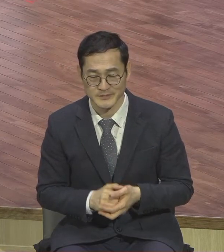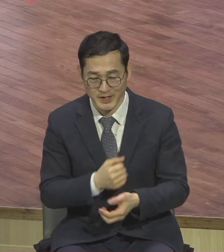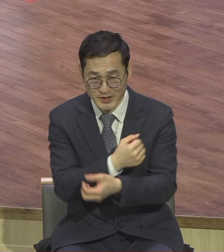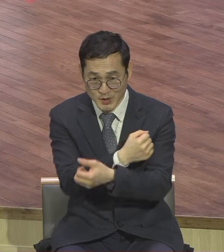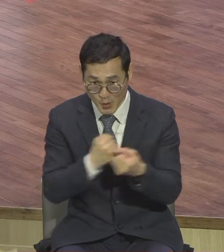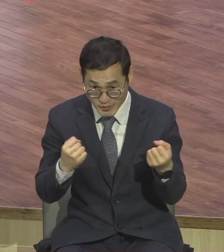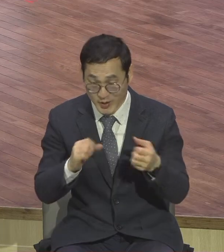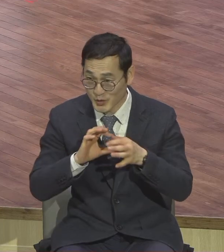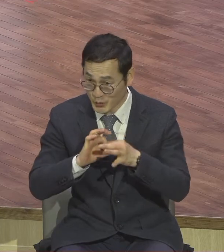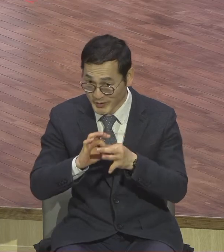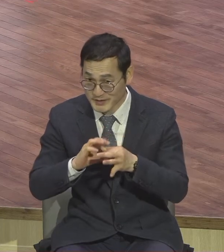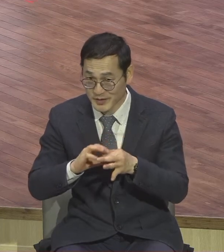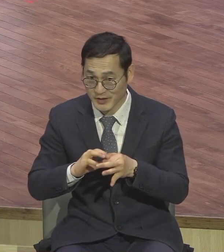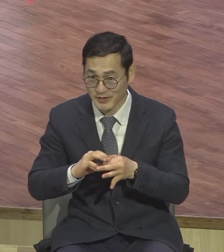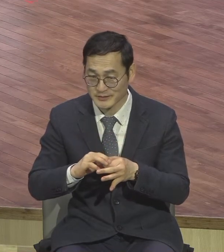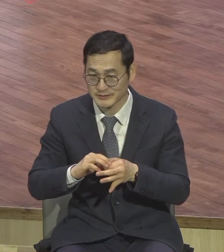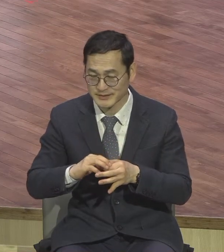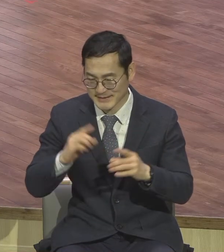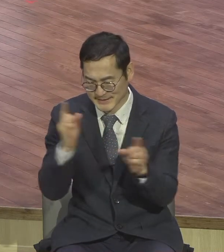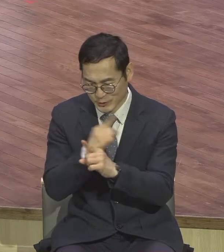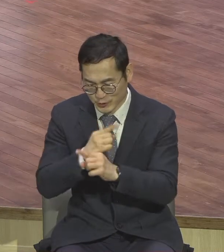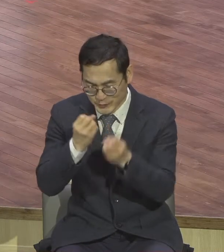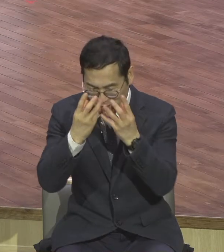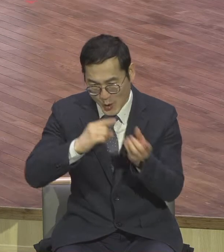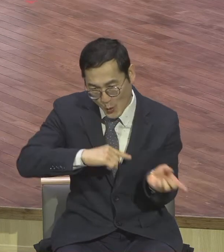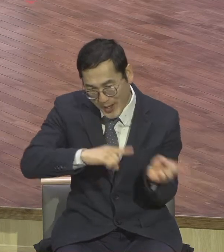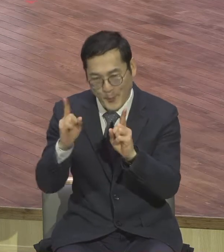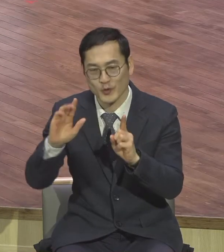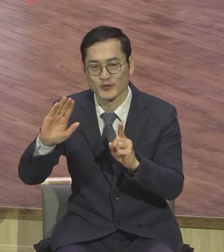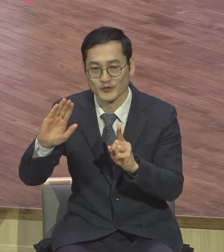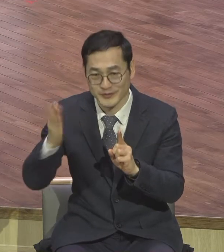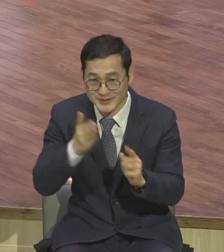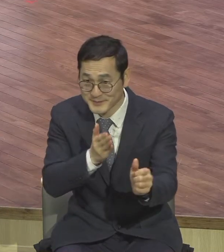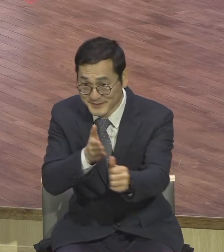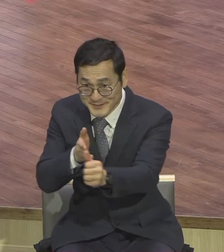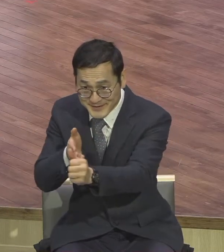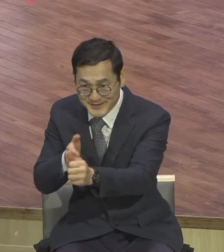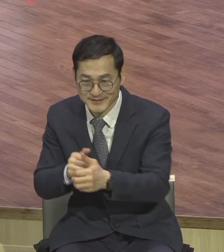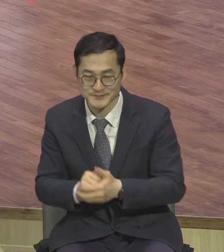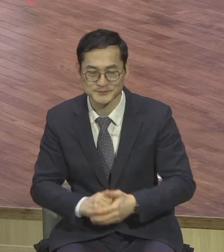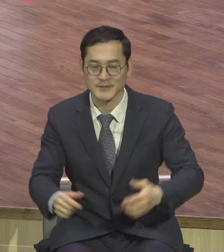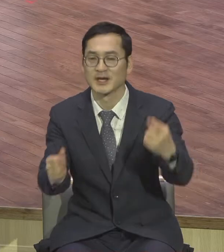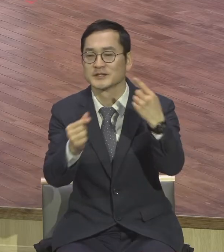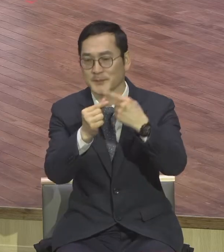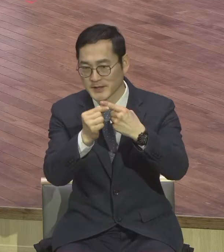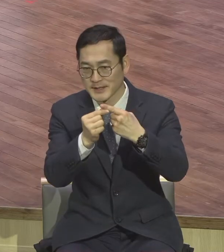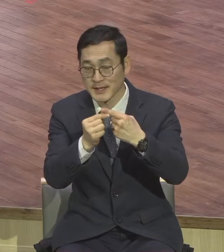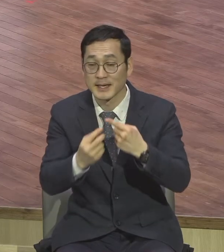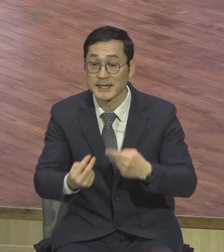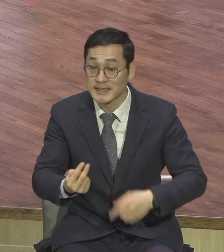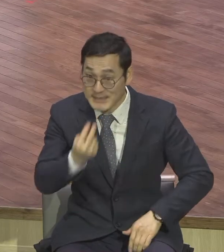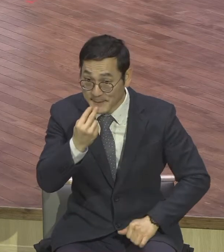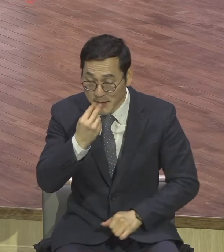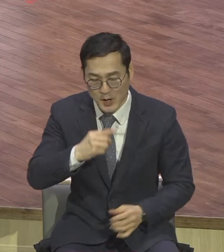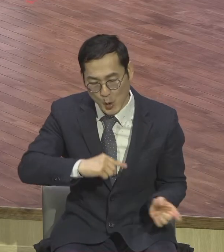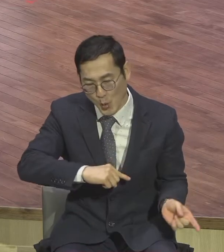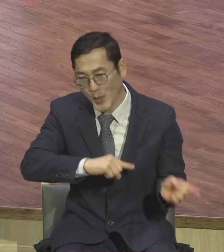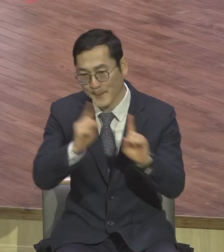이 은혜를 누리는 증거의 길을 주님으로 축복합니다. 첫째로 생명을 회복시키는 용서입니다.